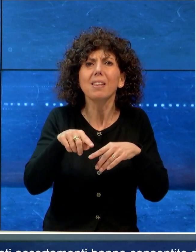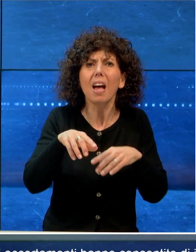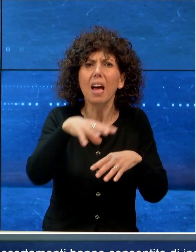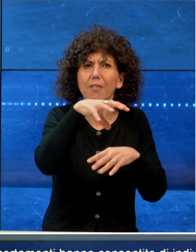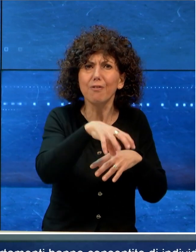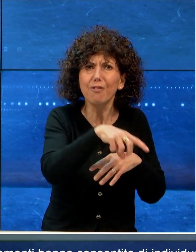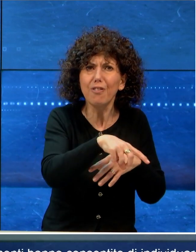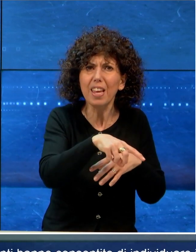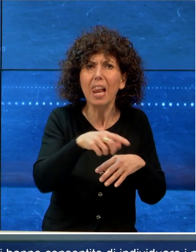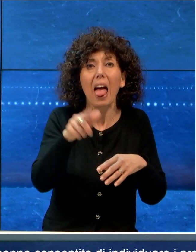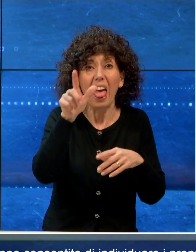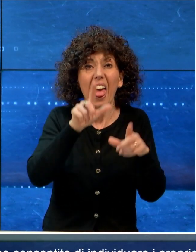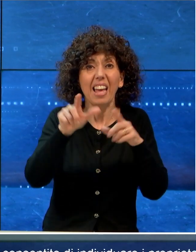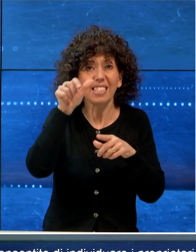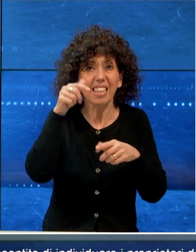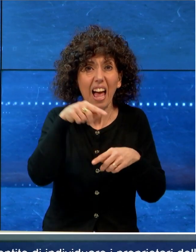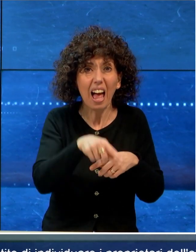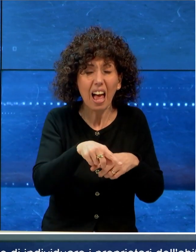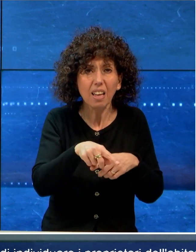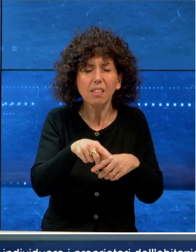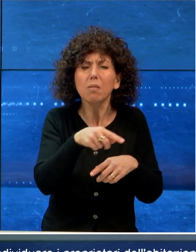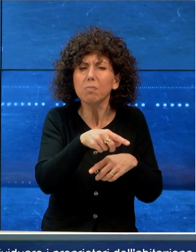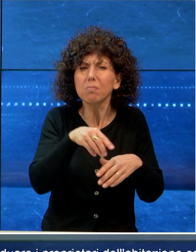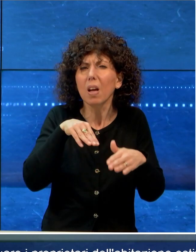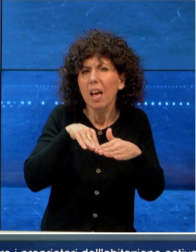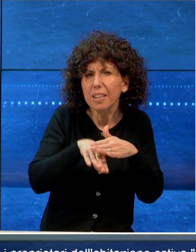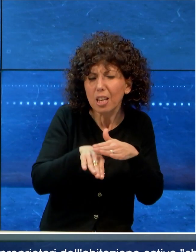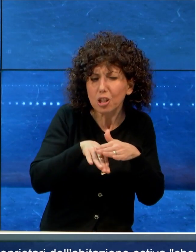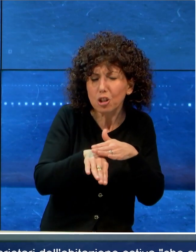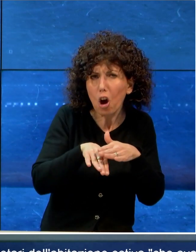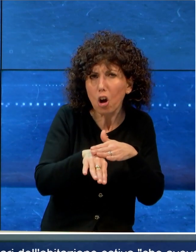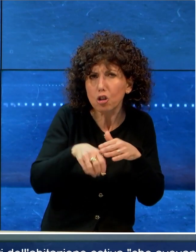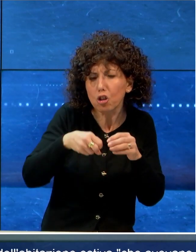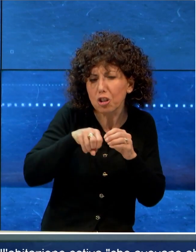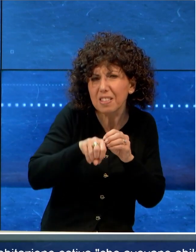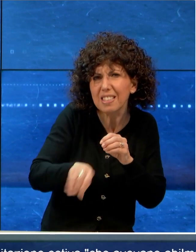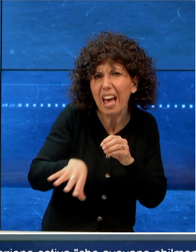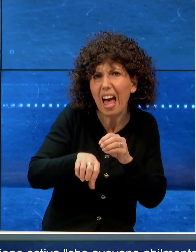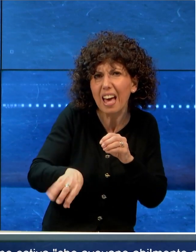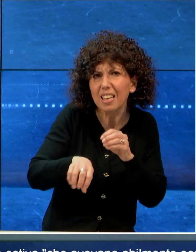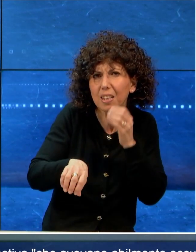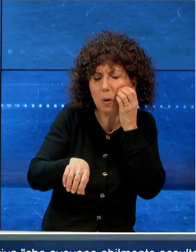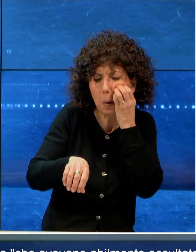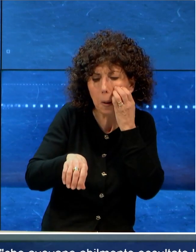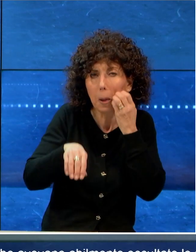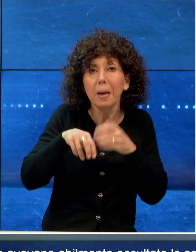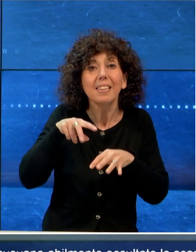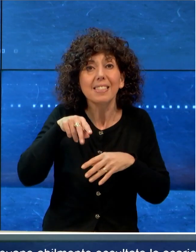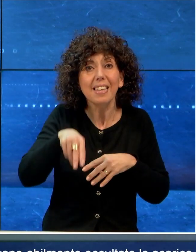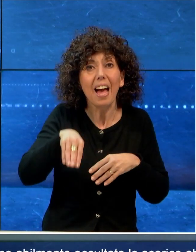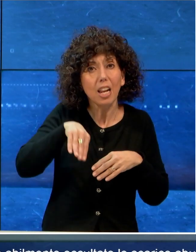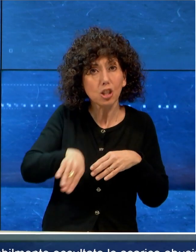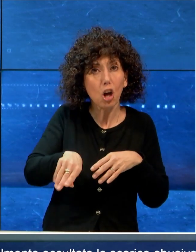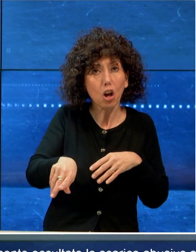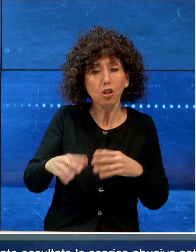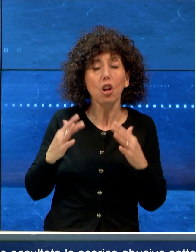'abitazione estiva che avevano abilmente occultato lo scarico sotto le scale che dal